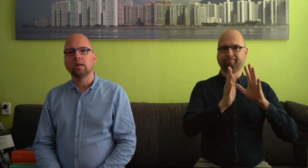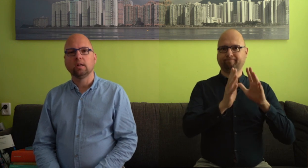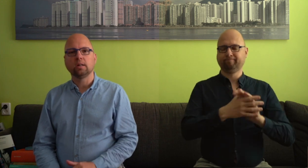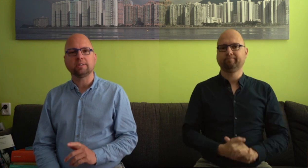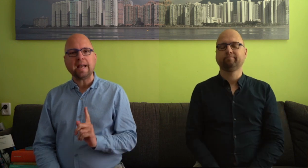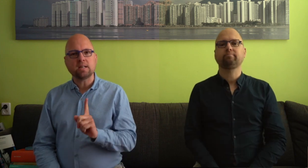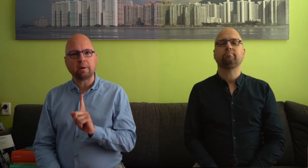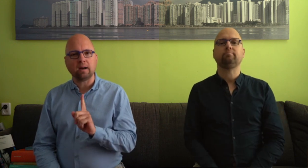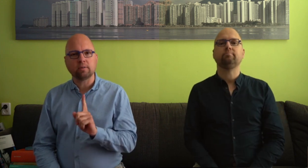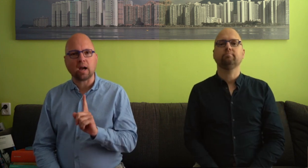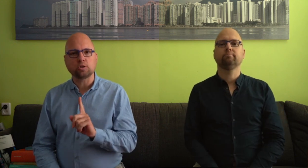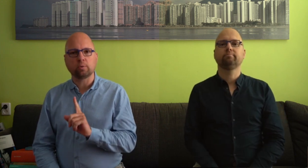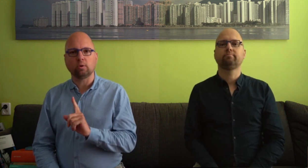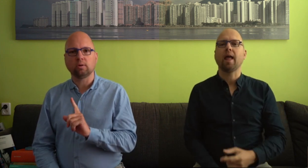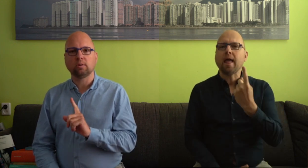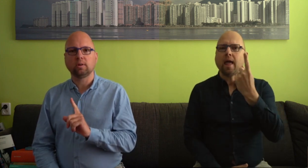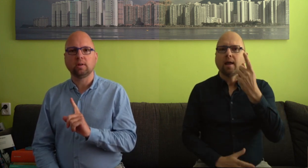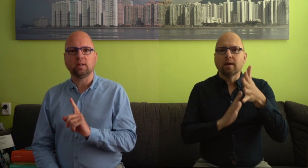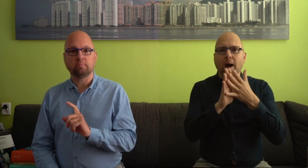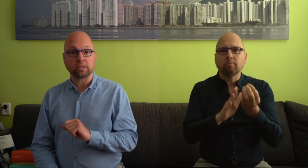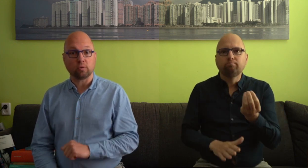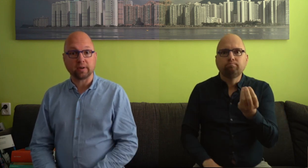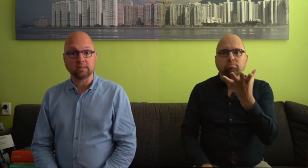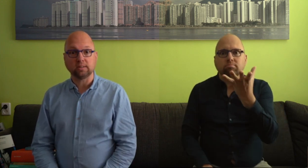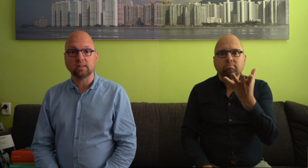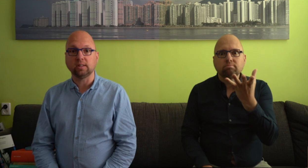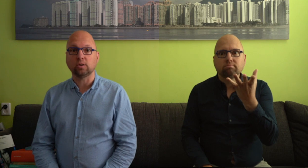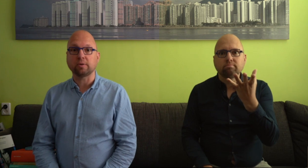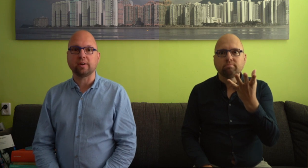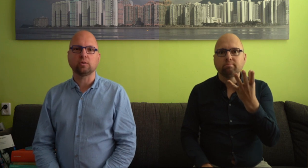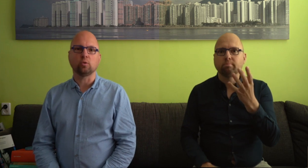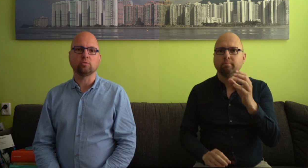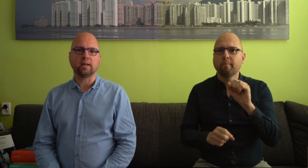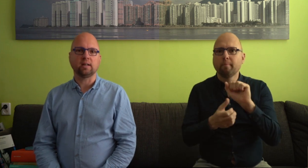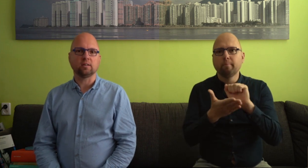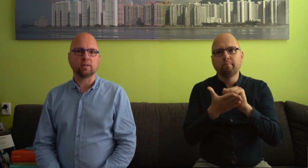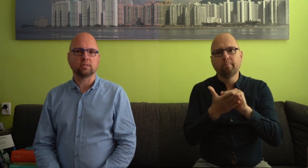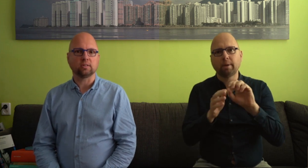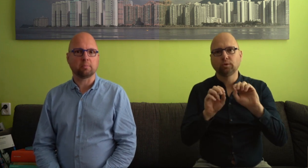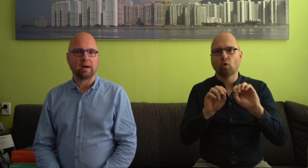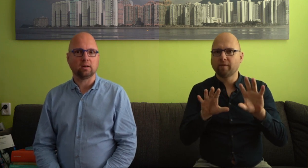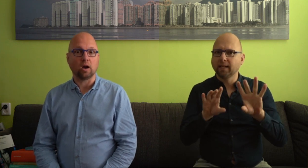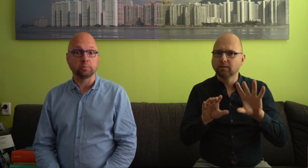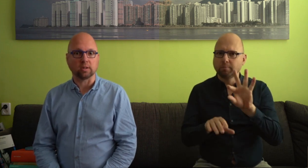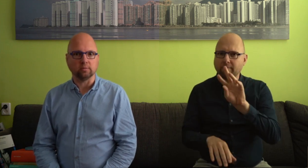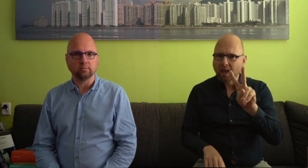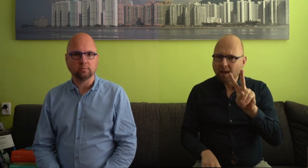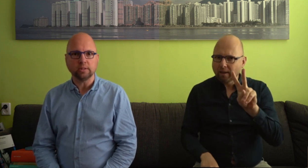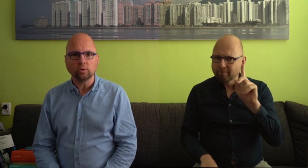Er was één gebaar wat er uitsprong in de persconferenties die op tv getolkt werden. dat was het gebaar hamsteren. Weet u